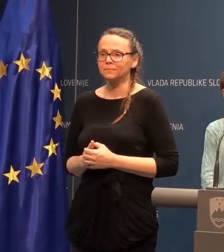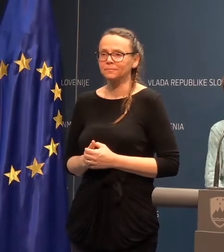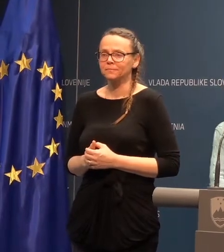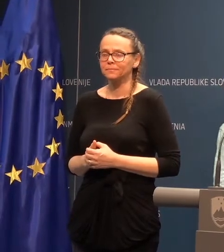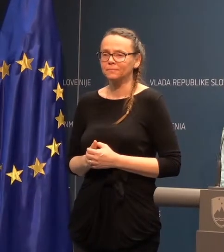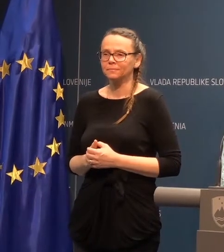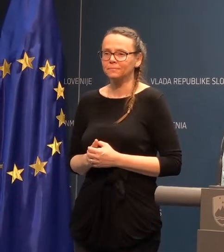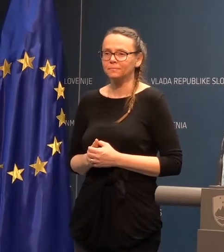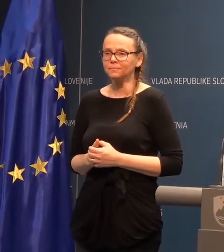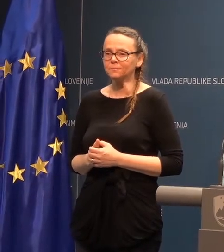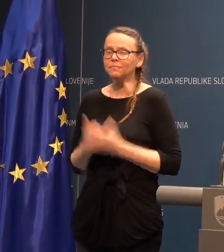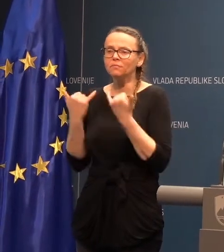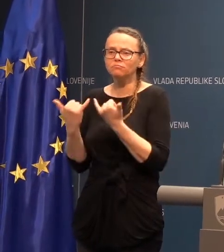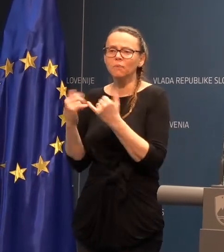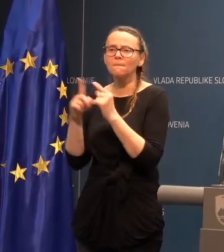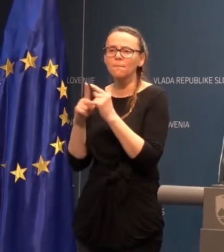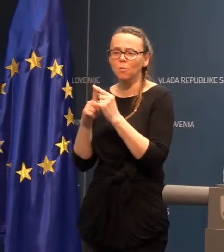Izboljte, mislim, vam naprej pooptele.